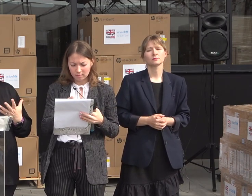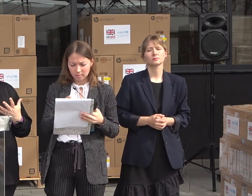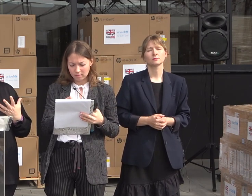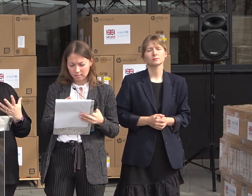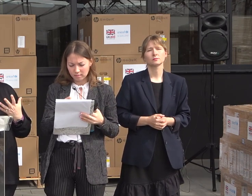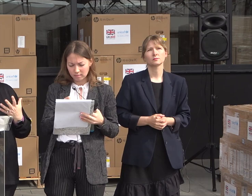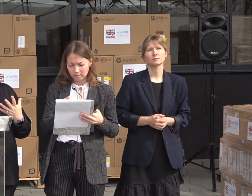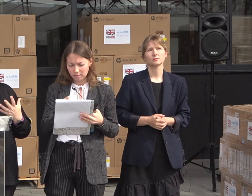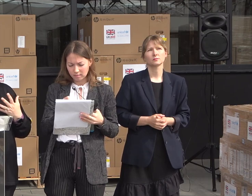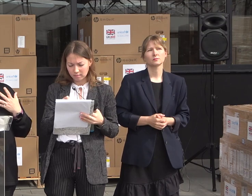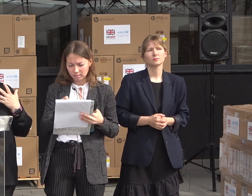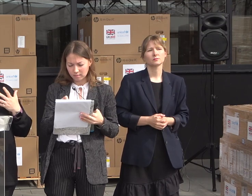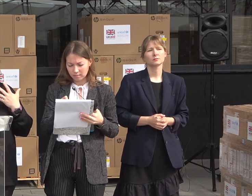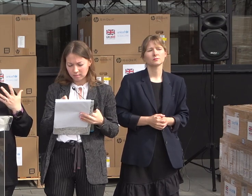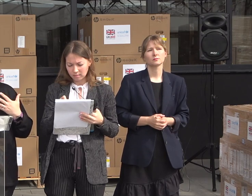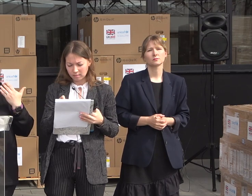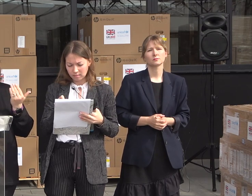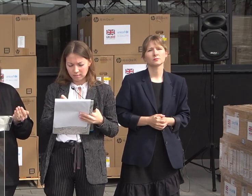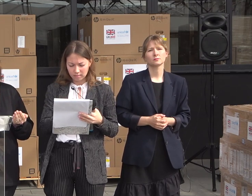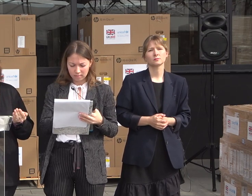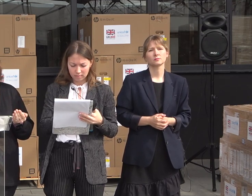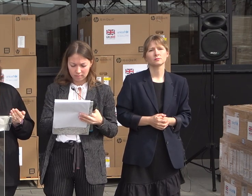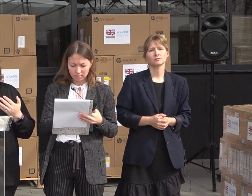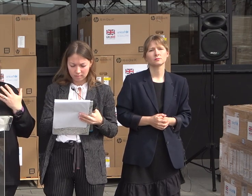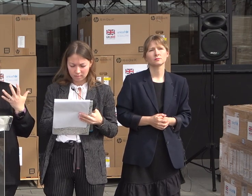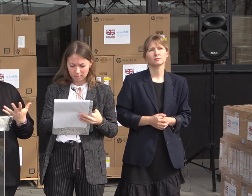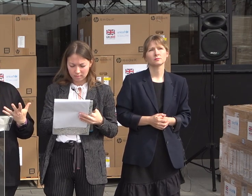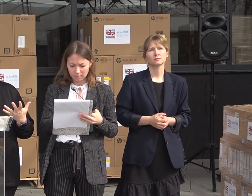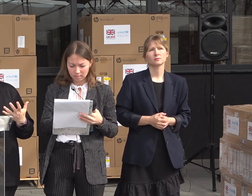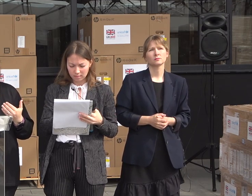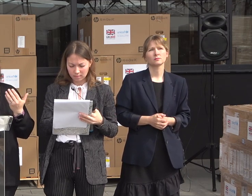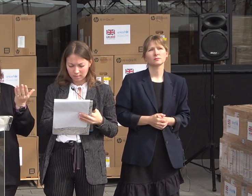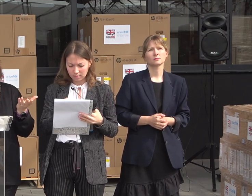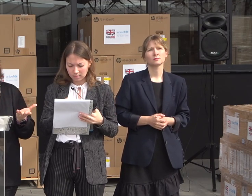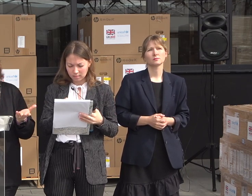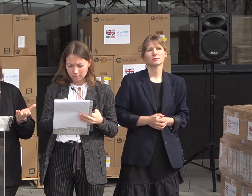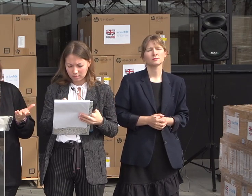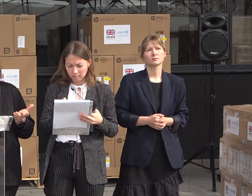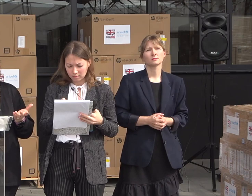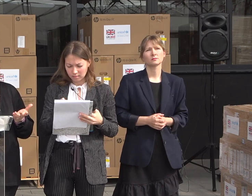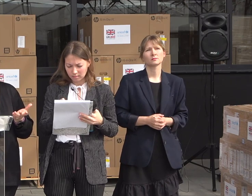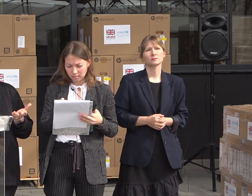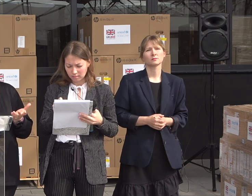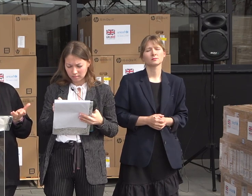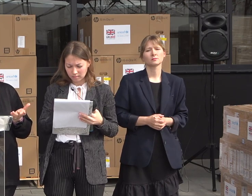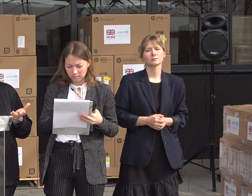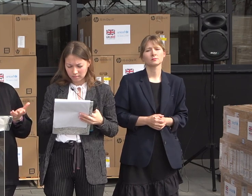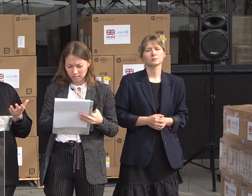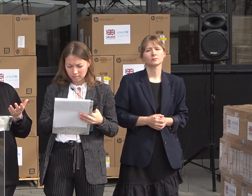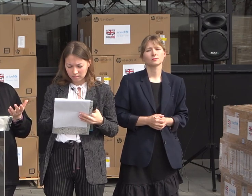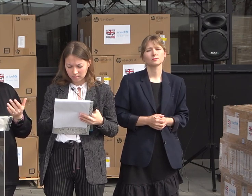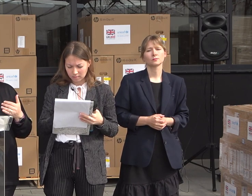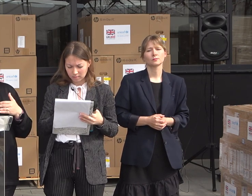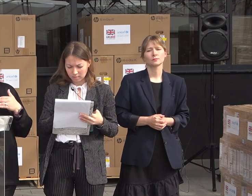digital system will allow a better system of case management for social workers and for the directors of the services